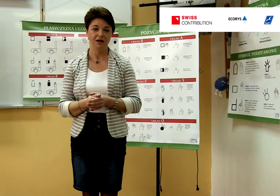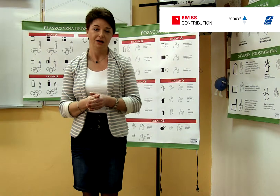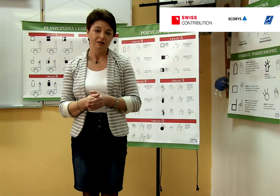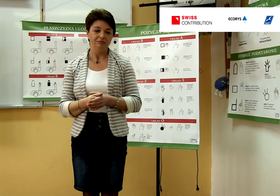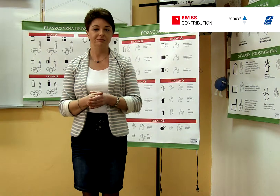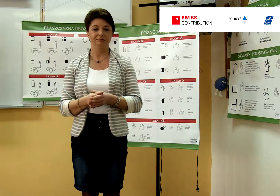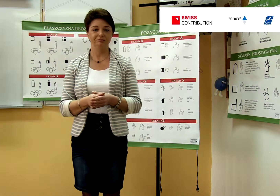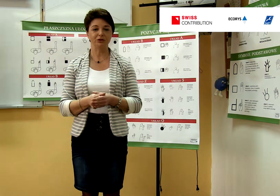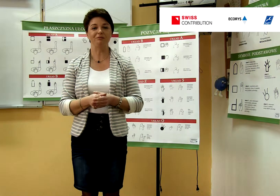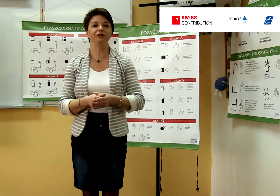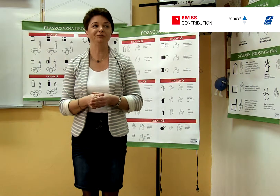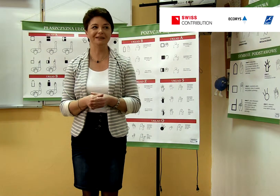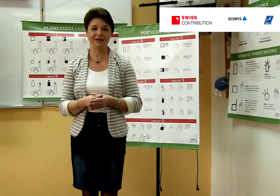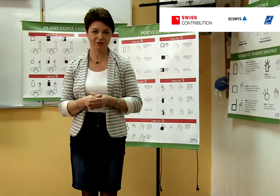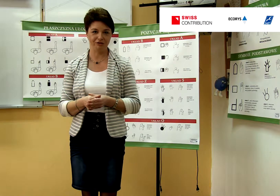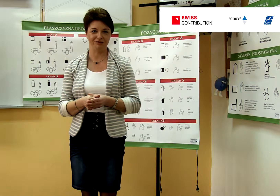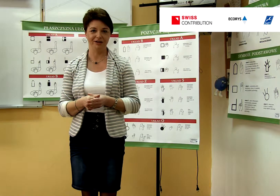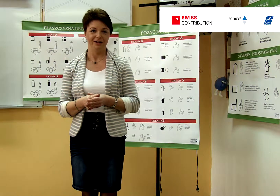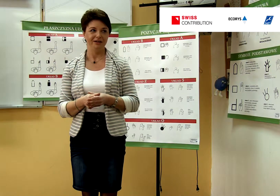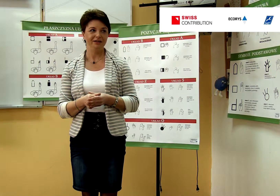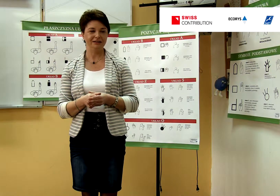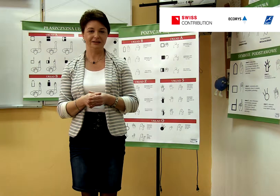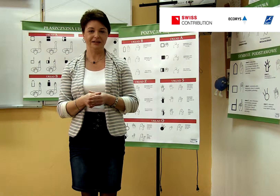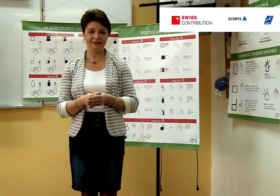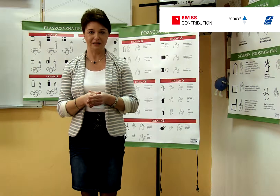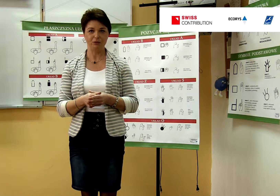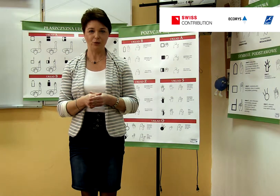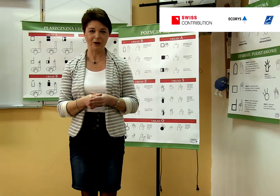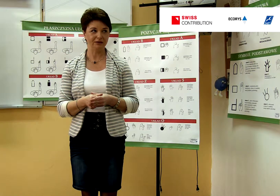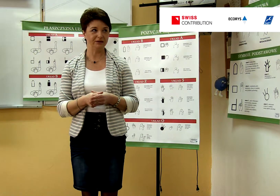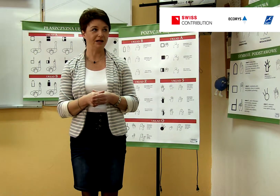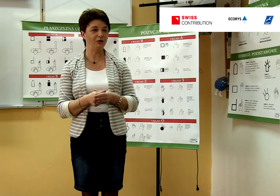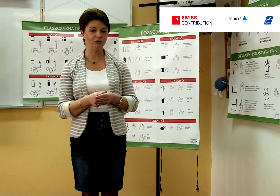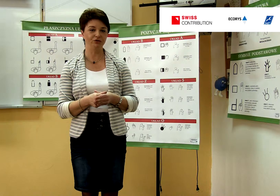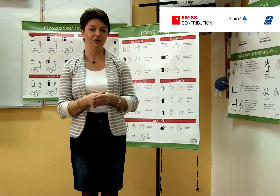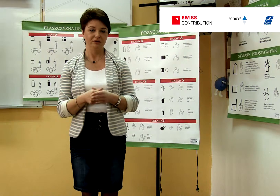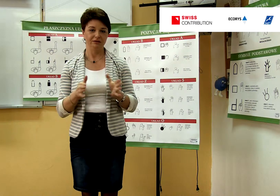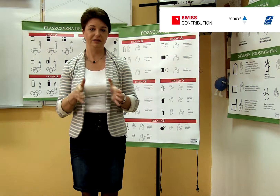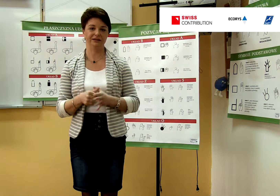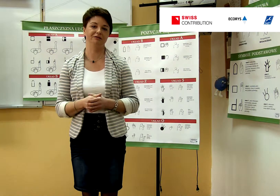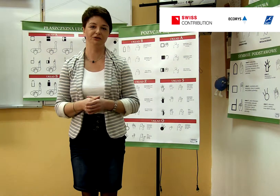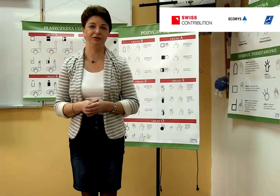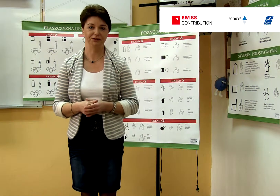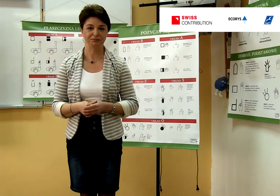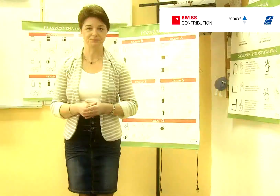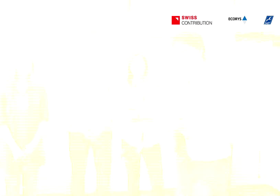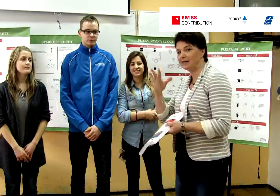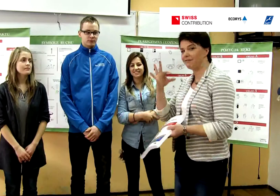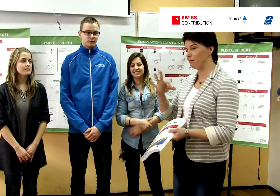można powiedzieć, międzynarodowy i jest taki sam układ znaków na całym świecie. Przedstawiam